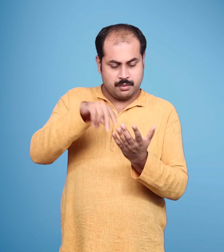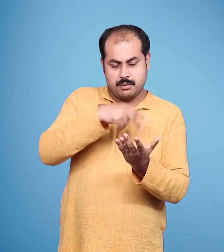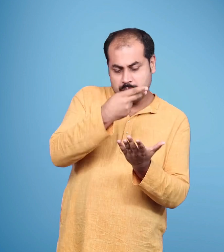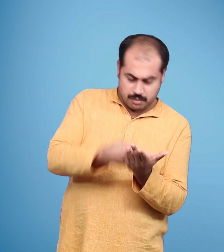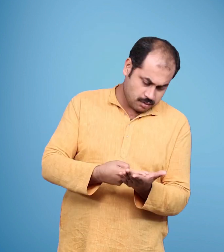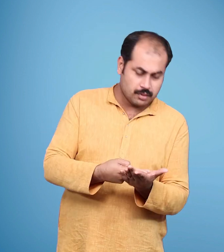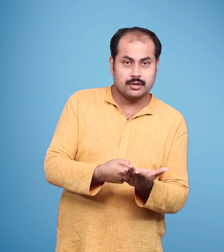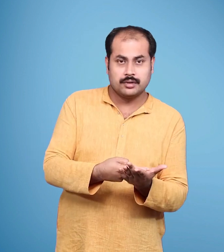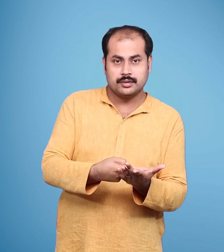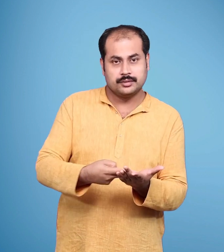गिर पड़े